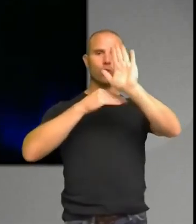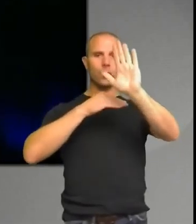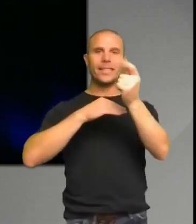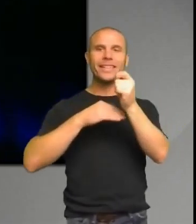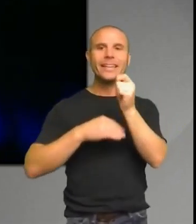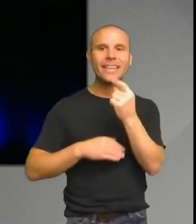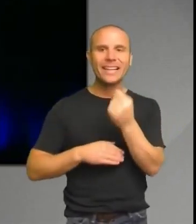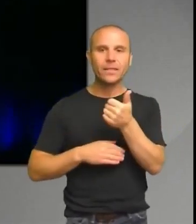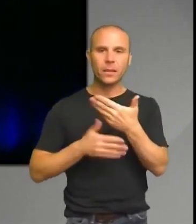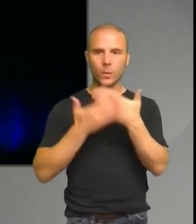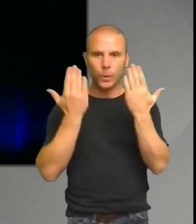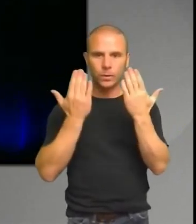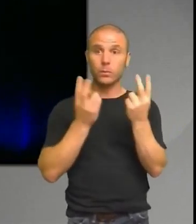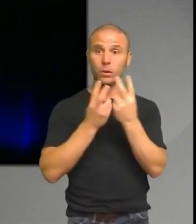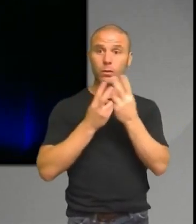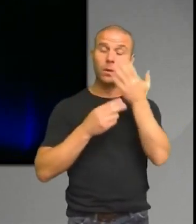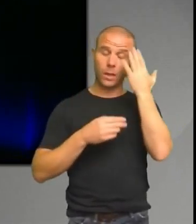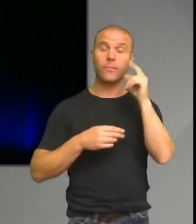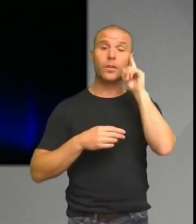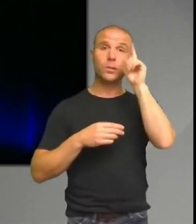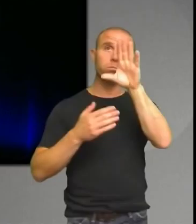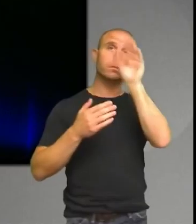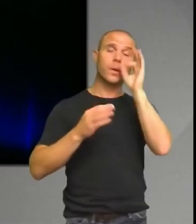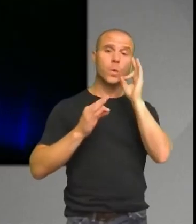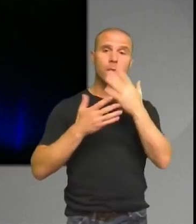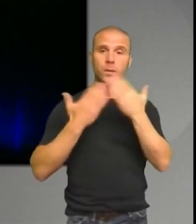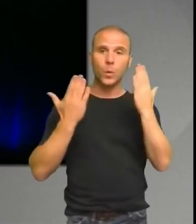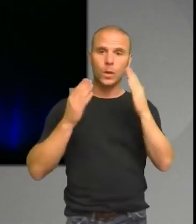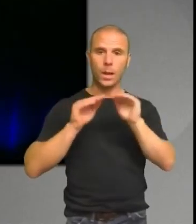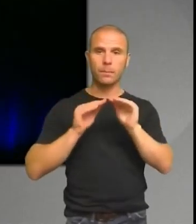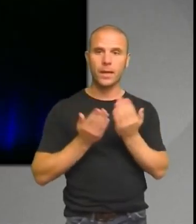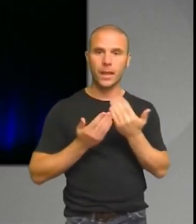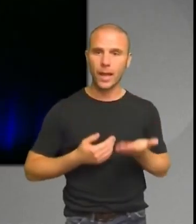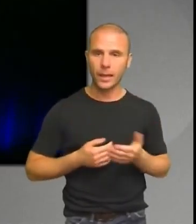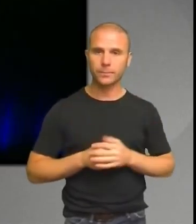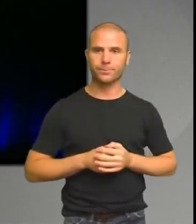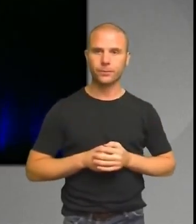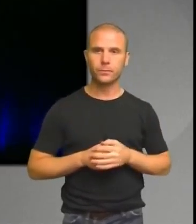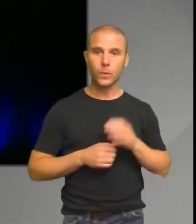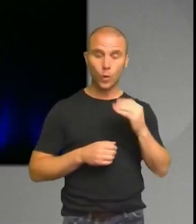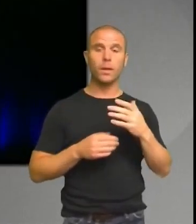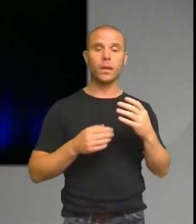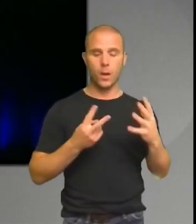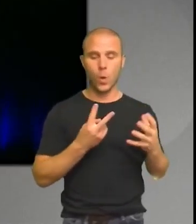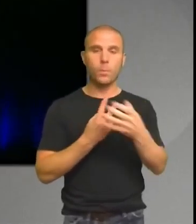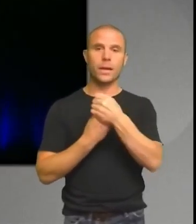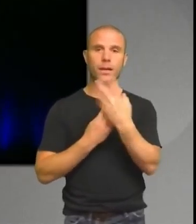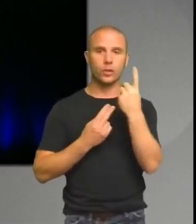fröja på hur stor planeten är. Och kombinerar man med två metoderna, hur tung på ett nej, hur stor den är, då kan fröja på